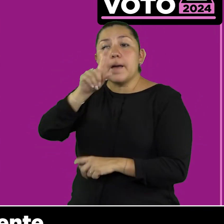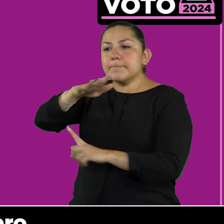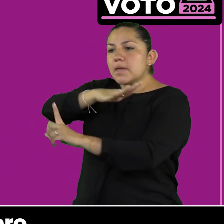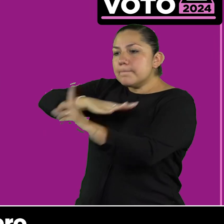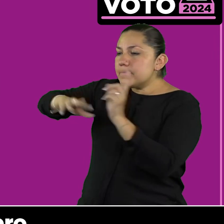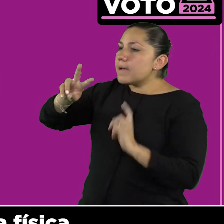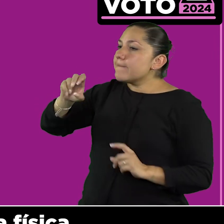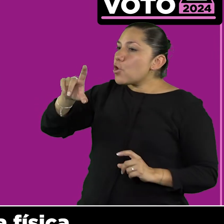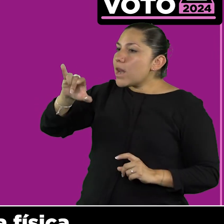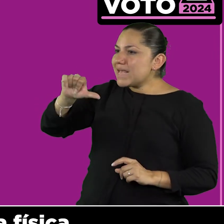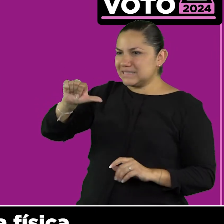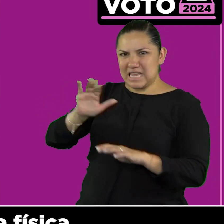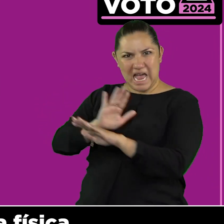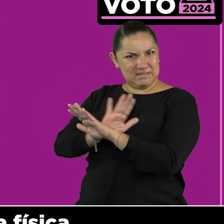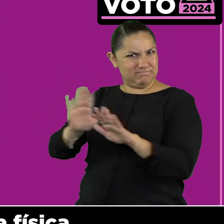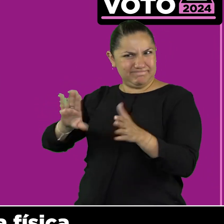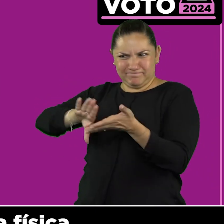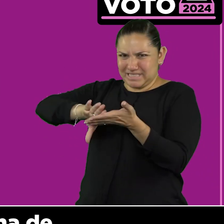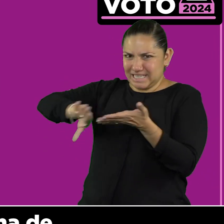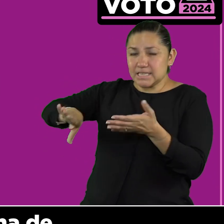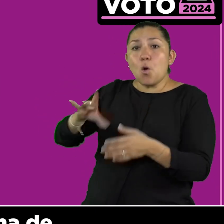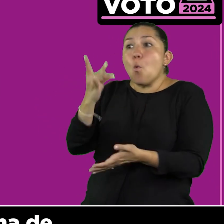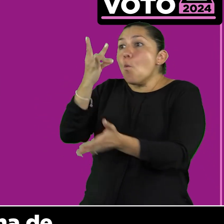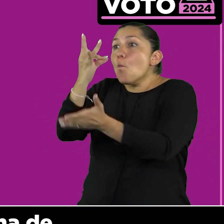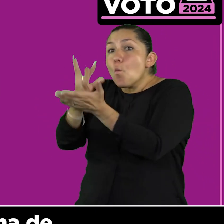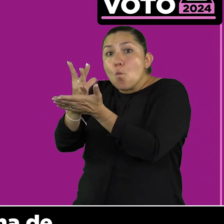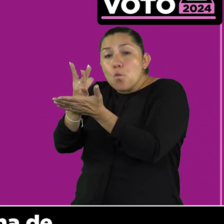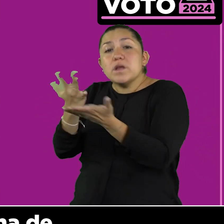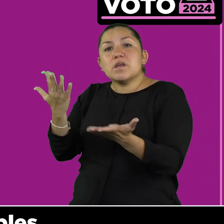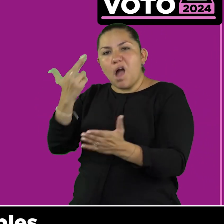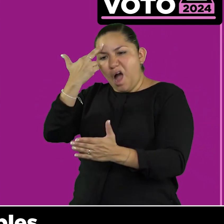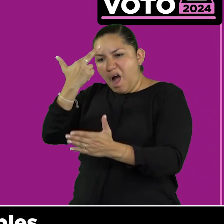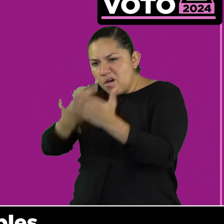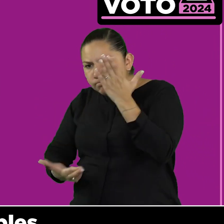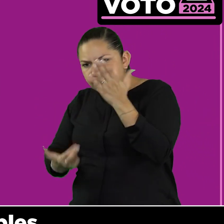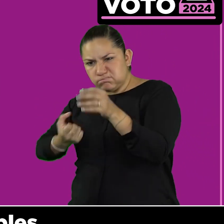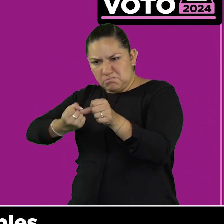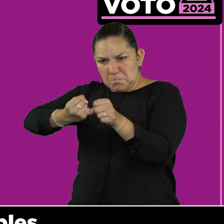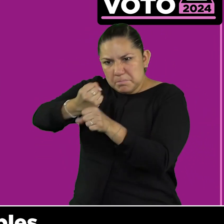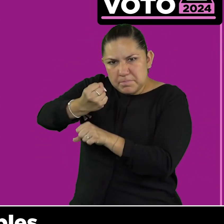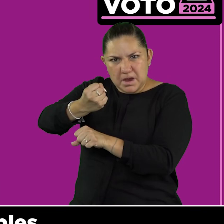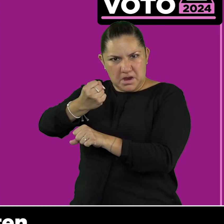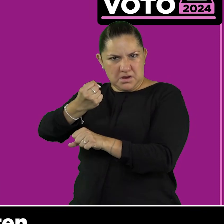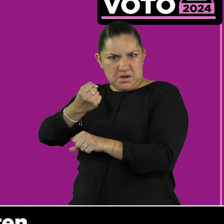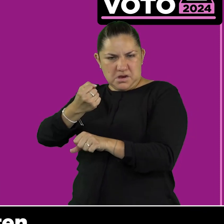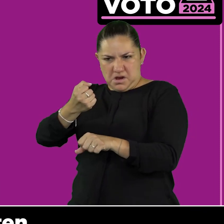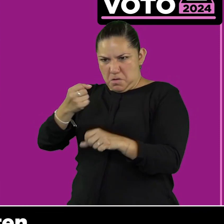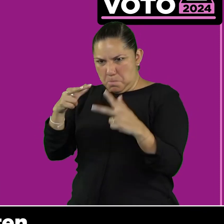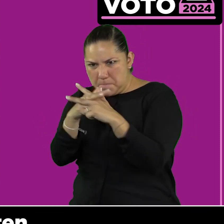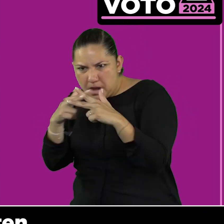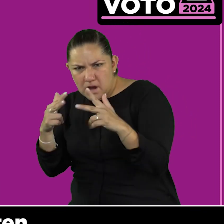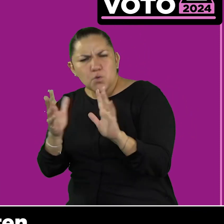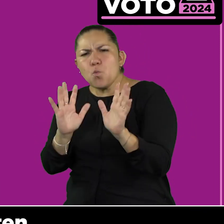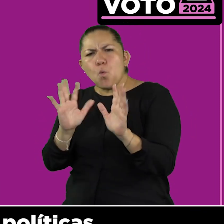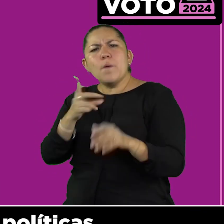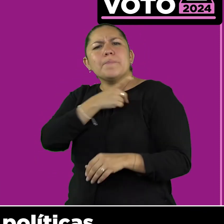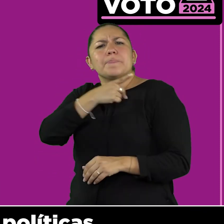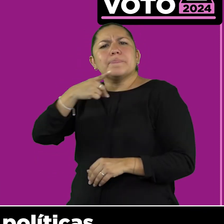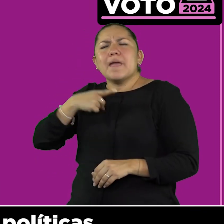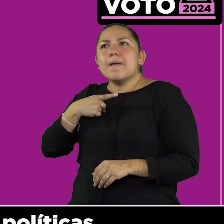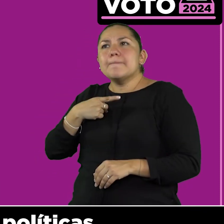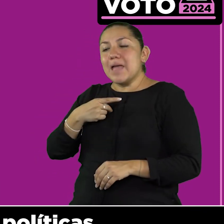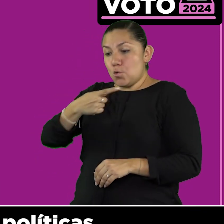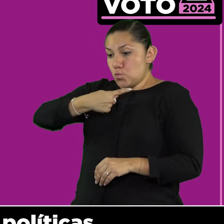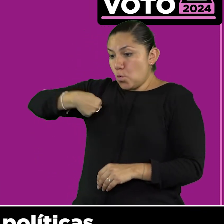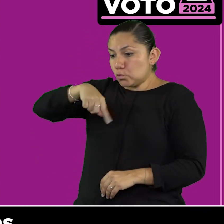no solamente me refiero a la violencia física, sino al tema de ser invisibles. No existen en